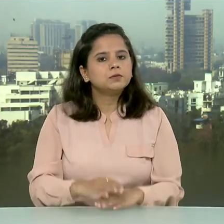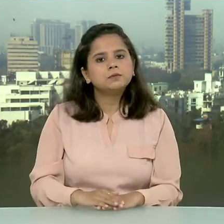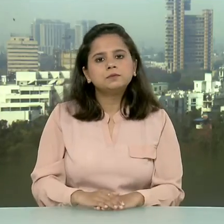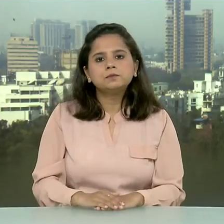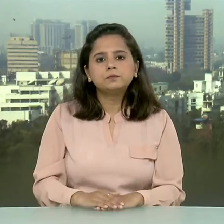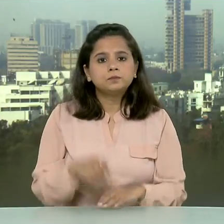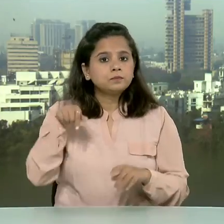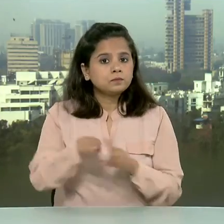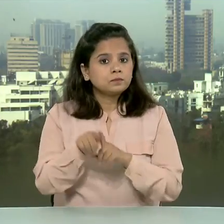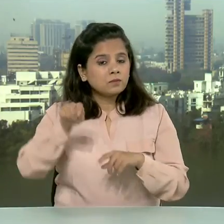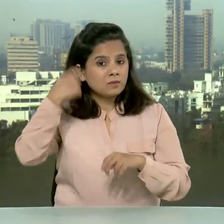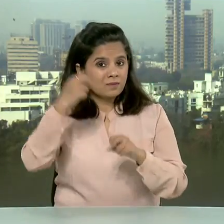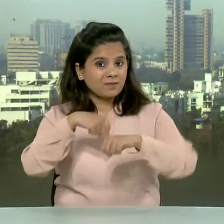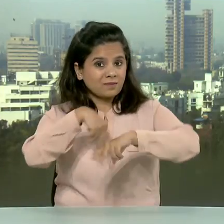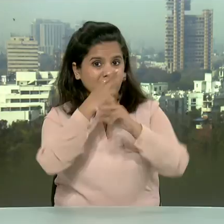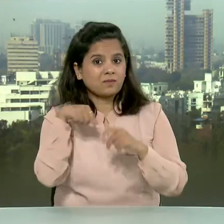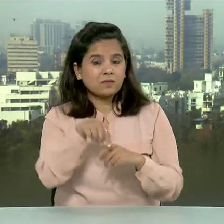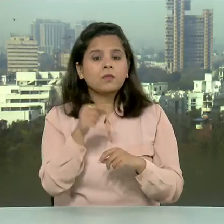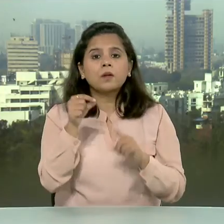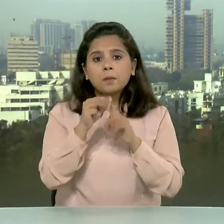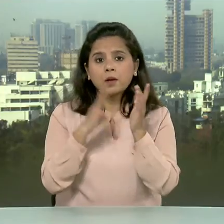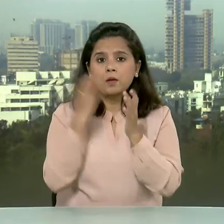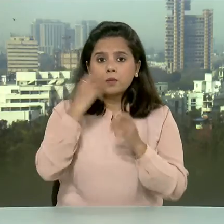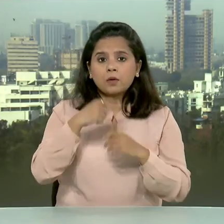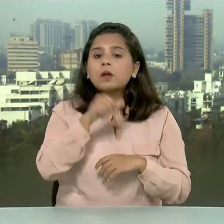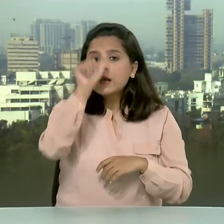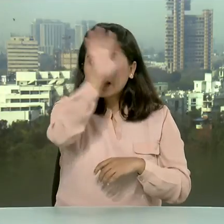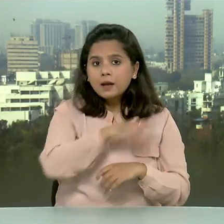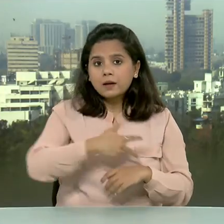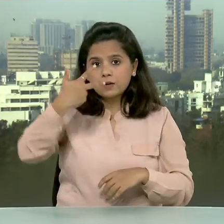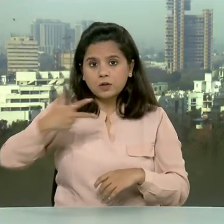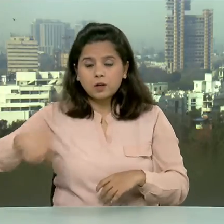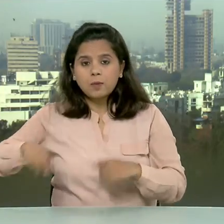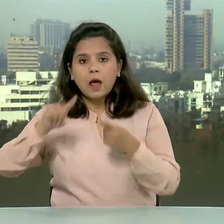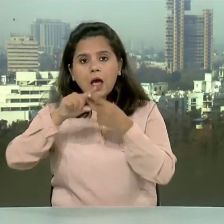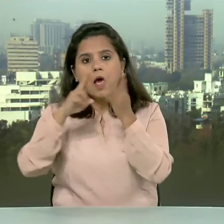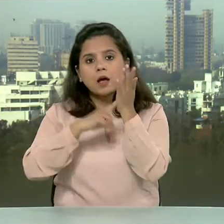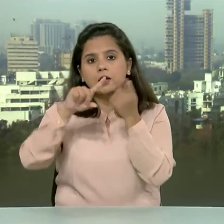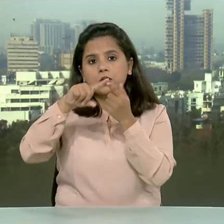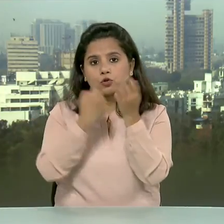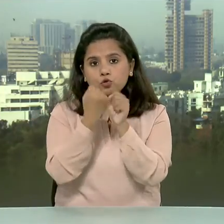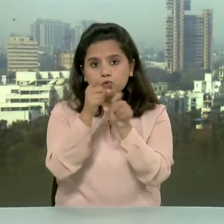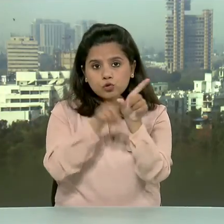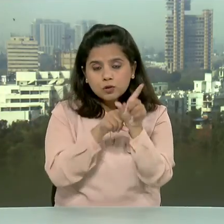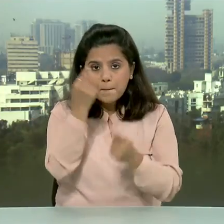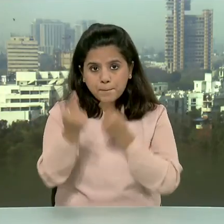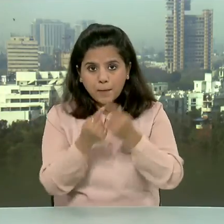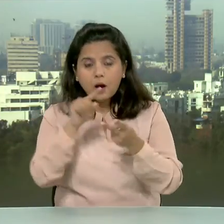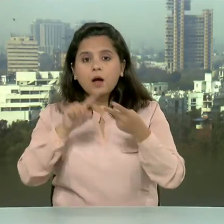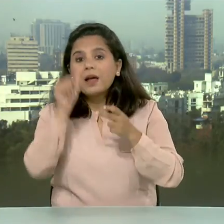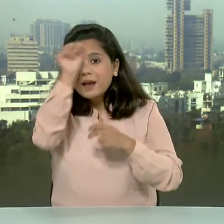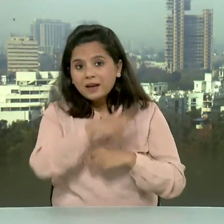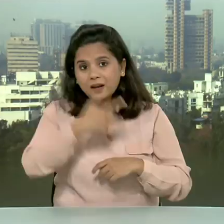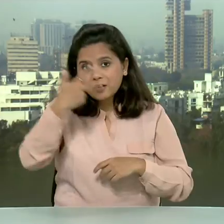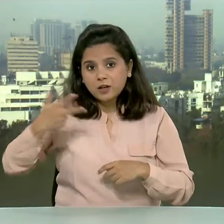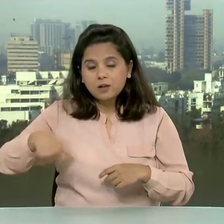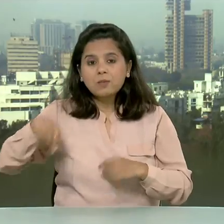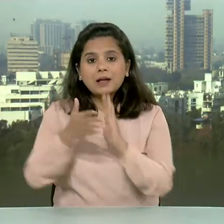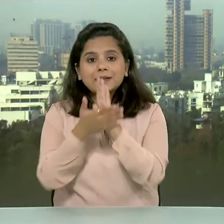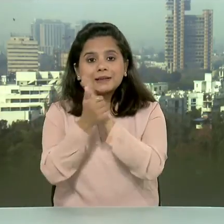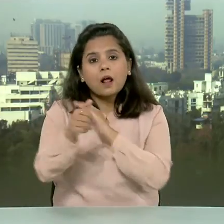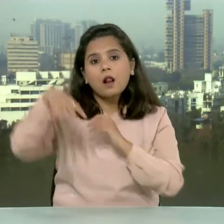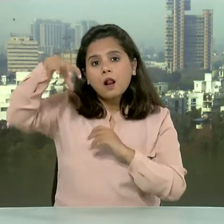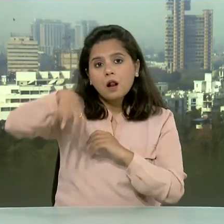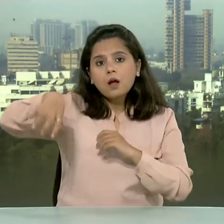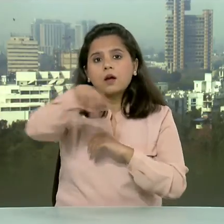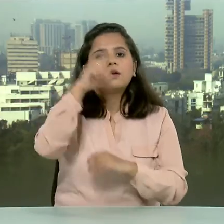इस समयरेट में प्रधार्मंत्री मोदी ने इंडिया डेन्मार्क एनरजी पार्क और इंडिया डेन्मार्क स्किल इंसिट्यूट बनाने का भी प्रस्ताव